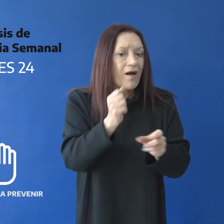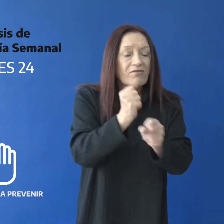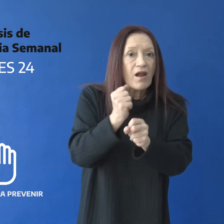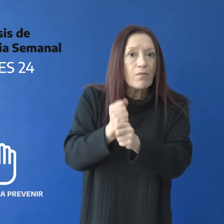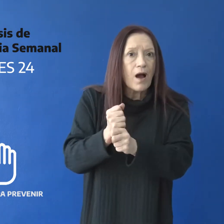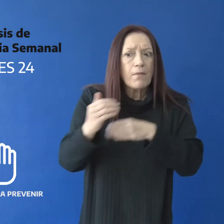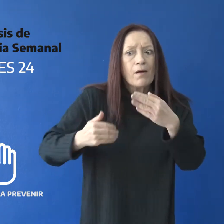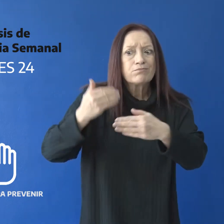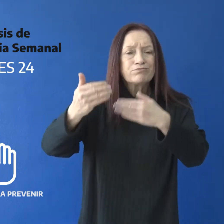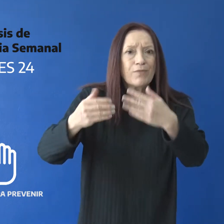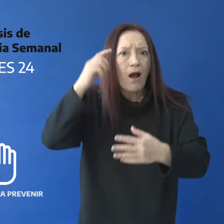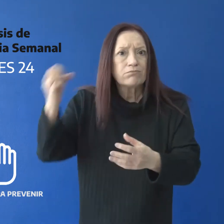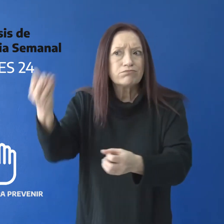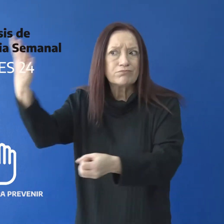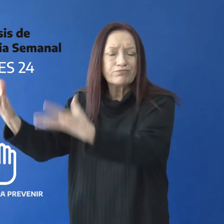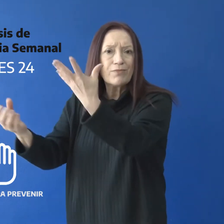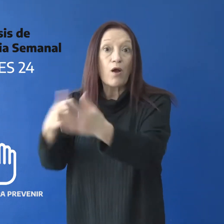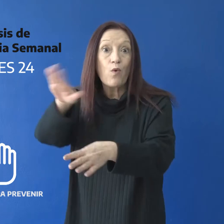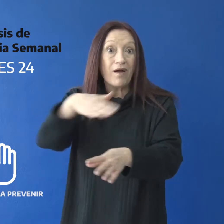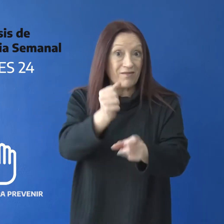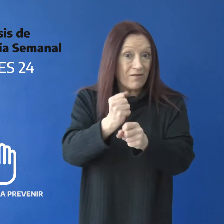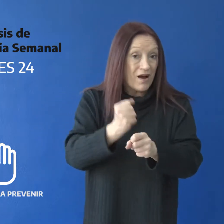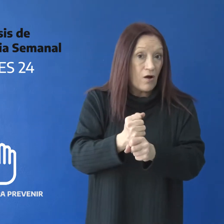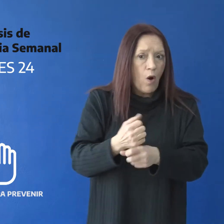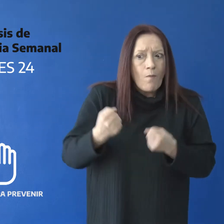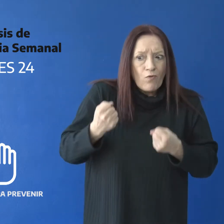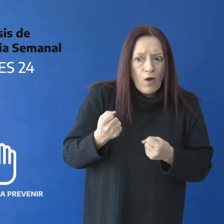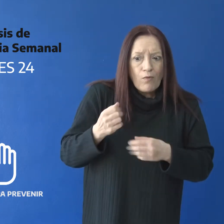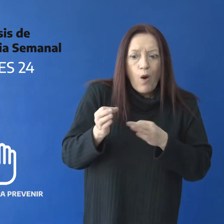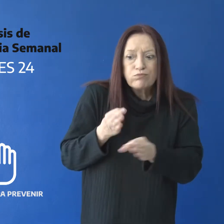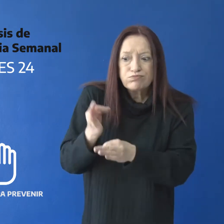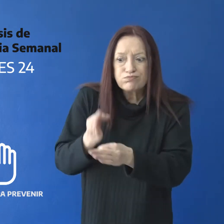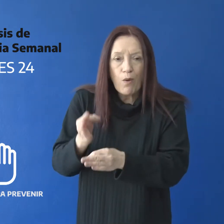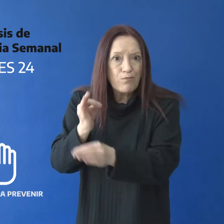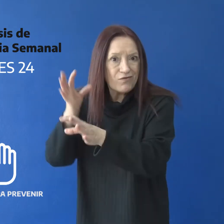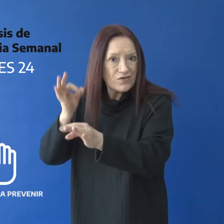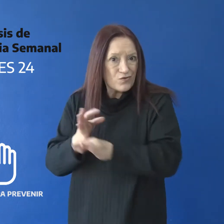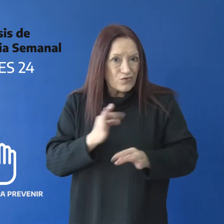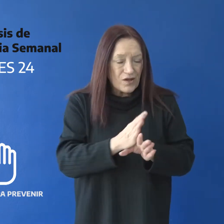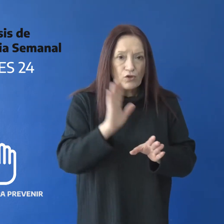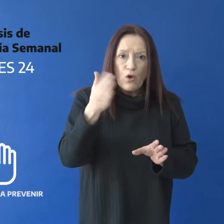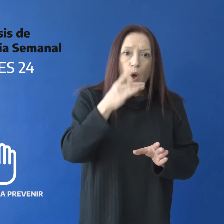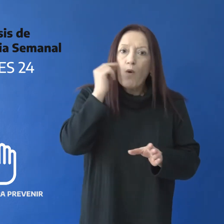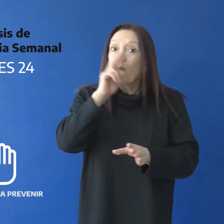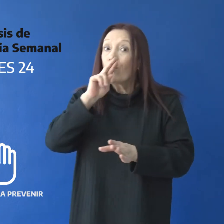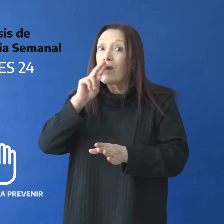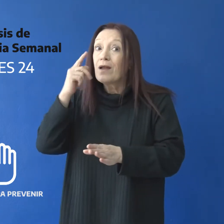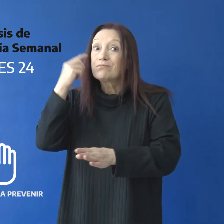generar puestos laborales, fortaleciendo la formación profesional de los santacruceños y las santacruceñas